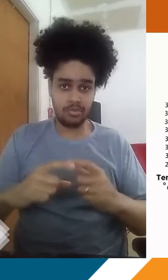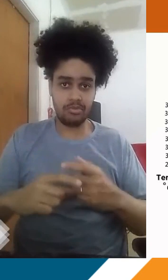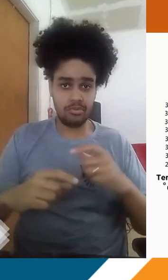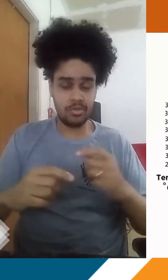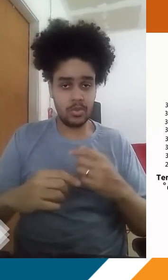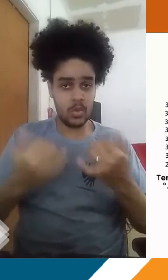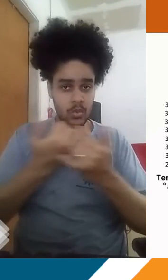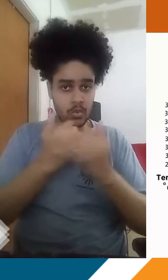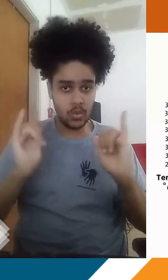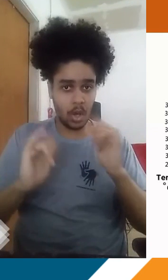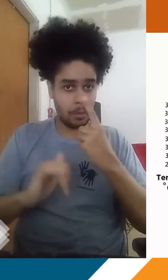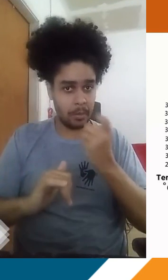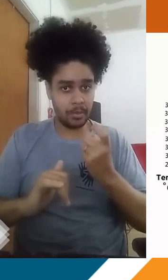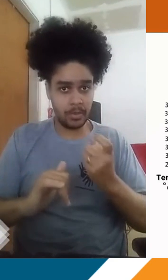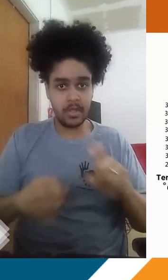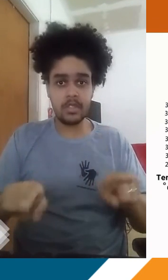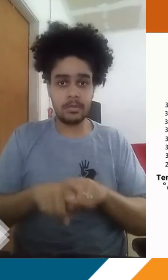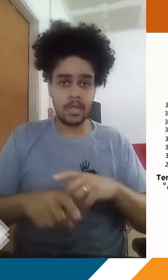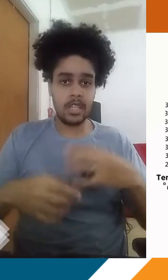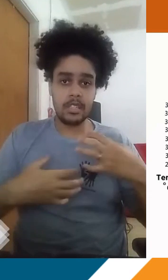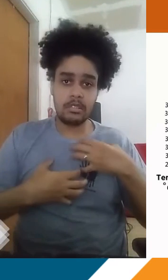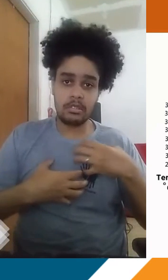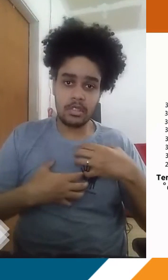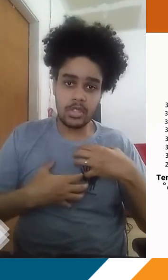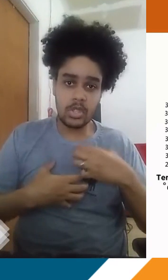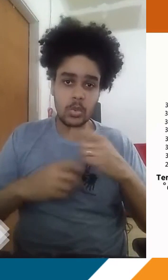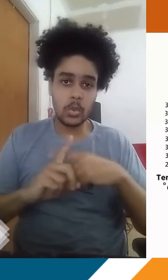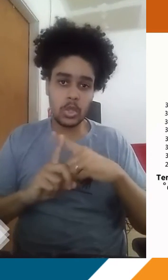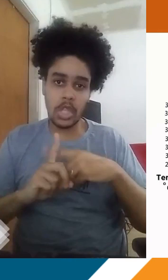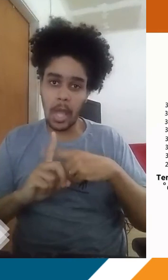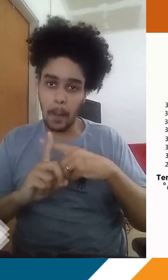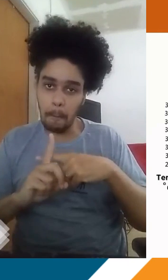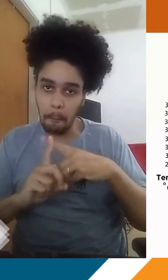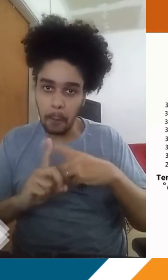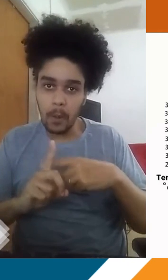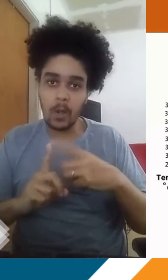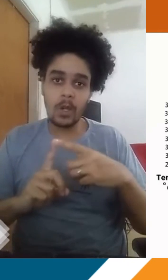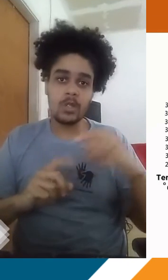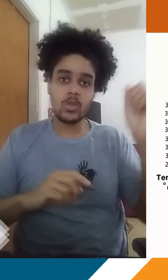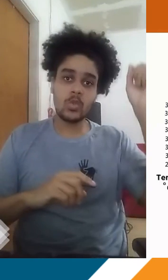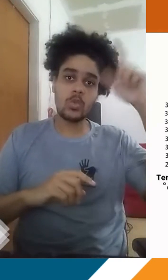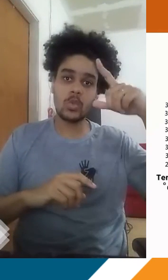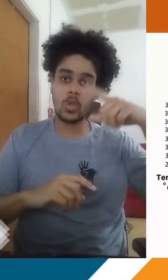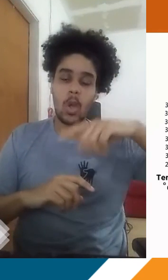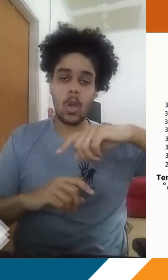questão da diminuição do impacto da poluição, da sensação térmica em função da oferta de